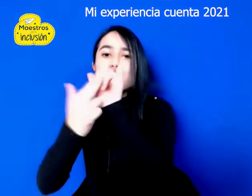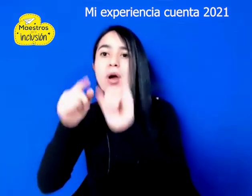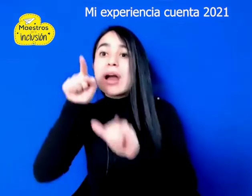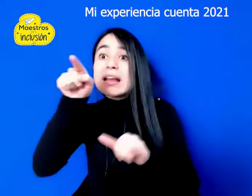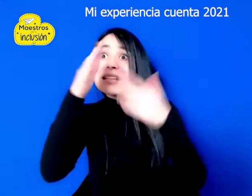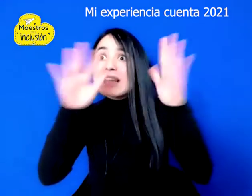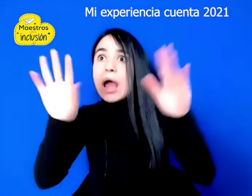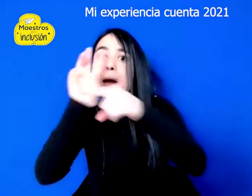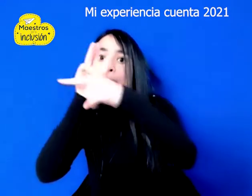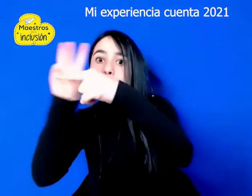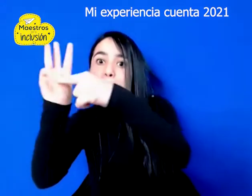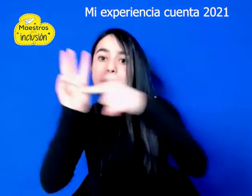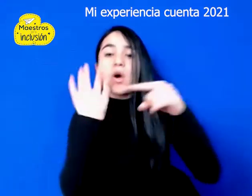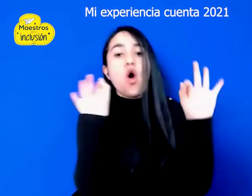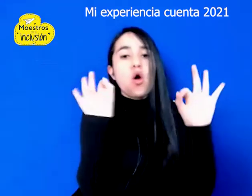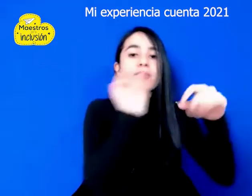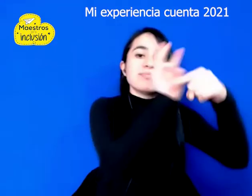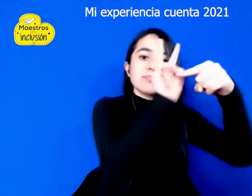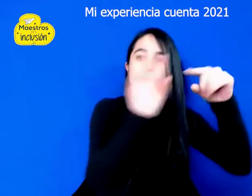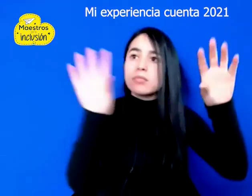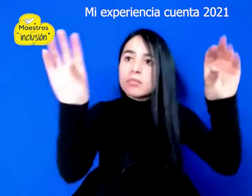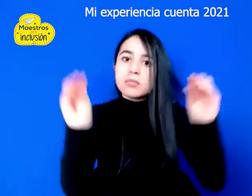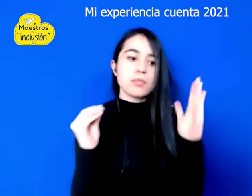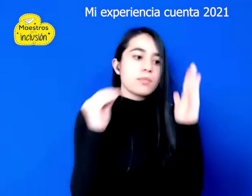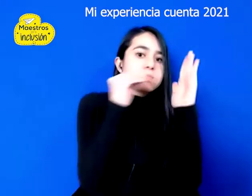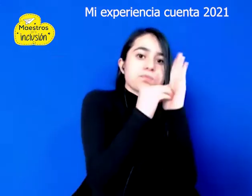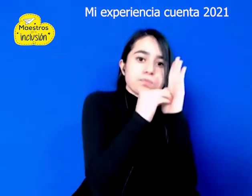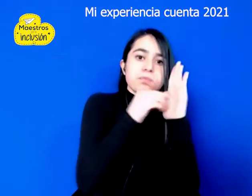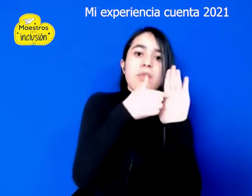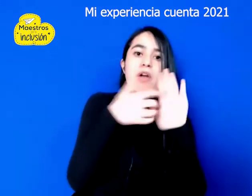Sugerimos un enlace a YouTube o de acceso a un drive.